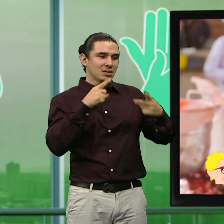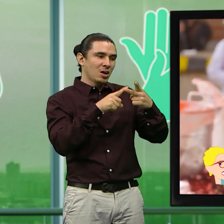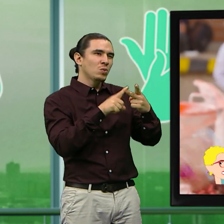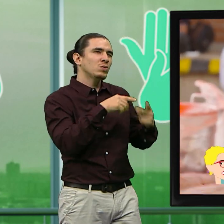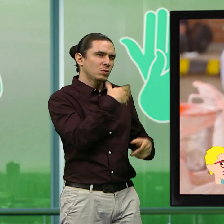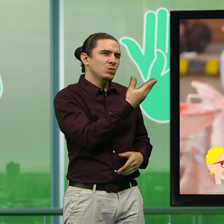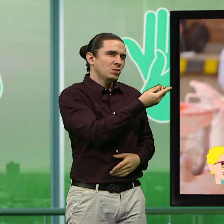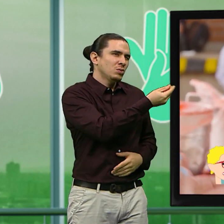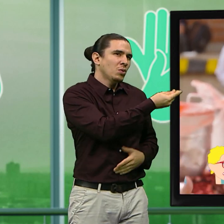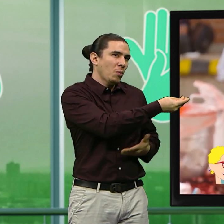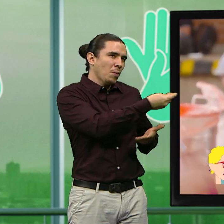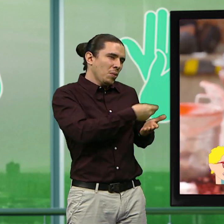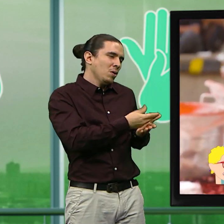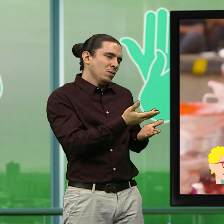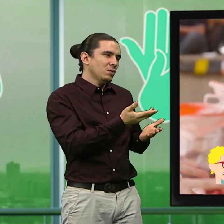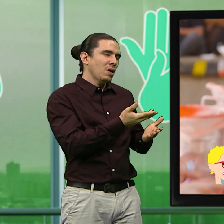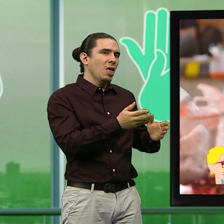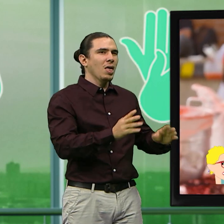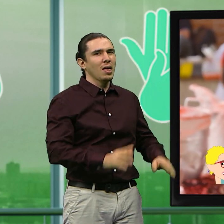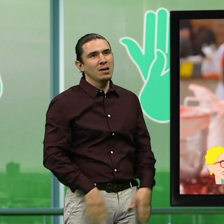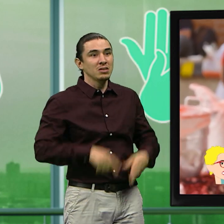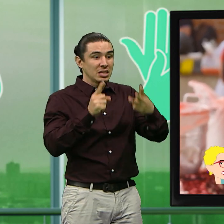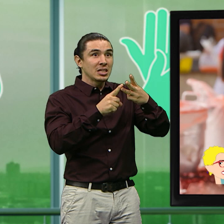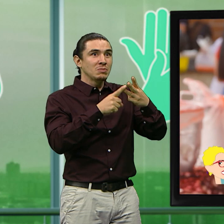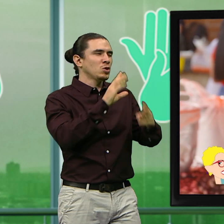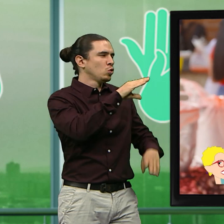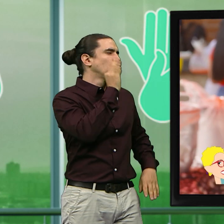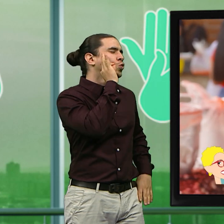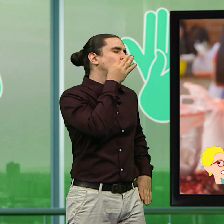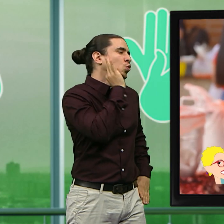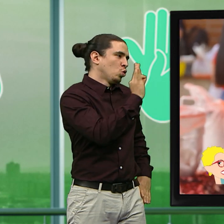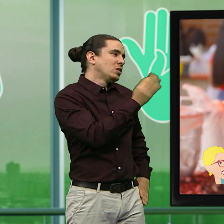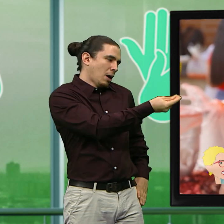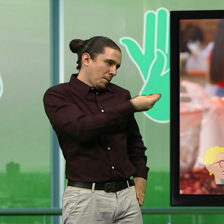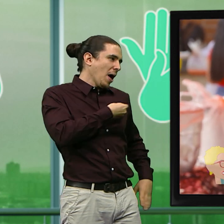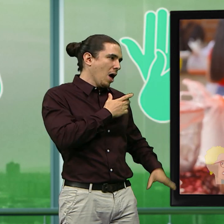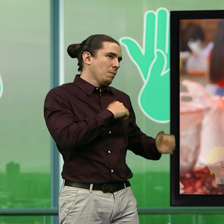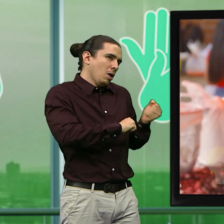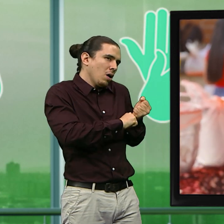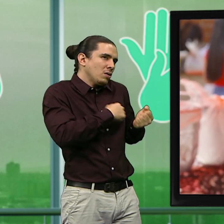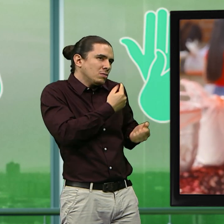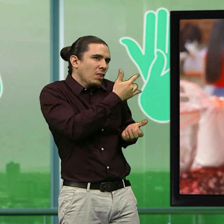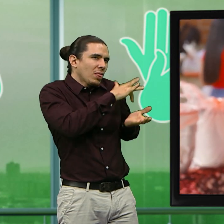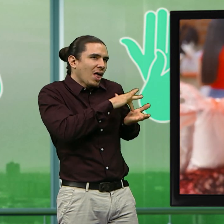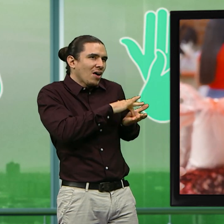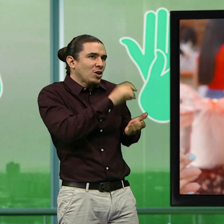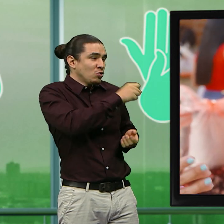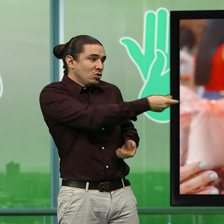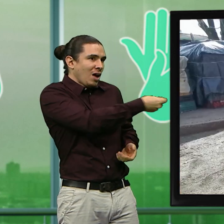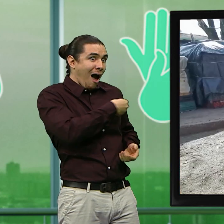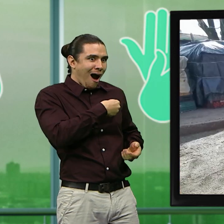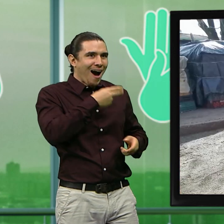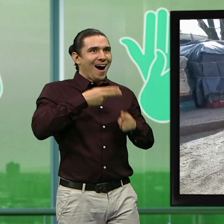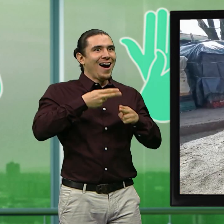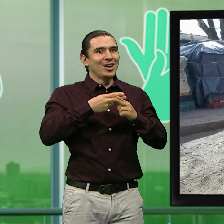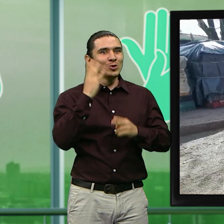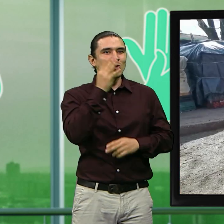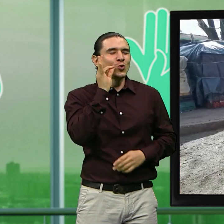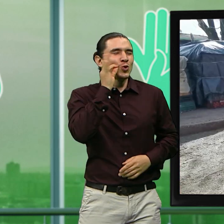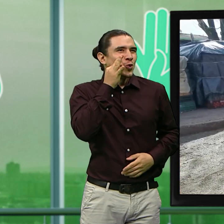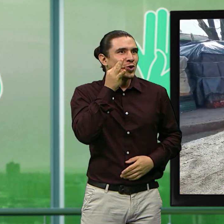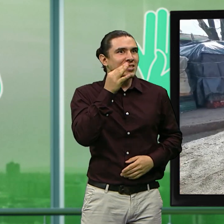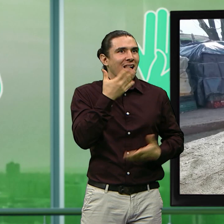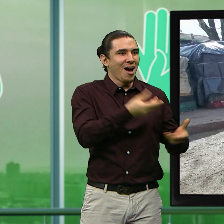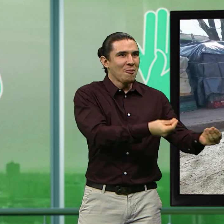plata, o sea, que hay que seguirles diciendo churris. Yo les decía mis churrisitos y entonces ya por donde pasaba eran todos mis churris. Sí, de verdad